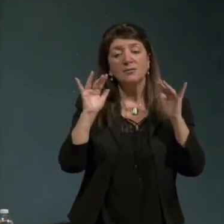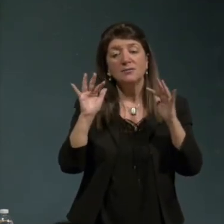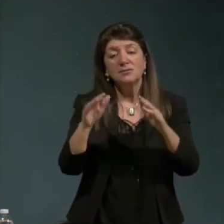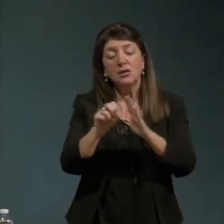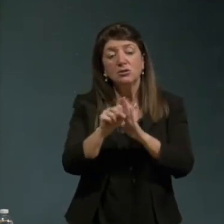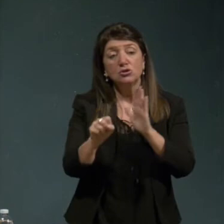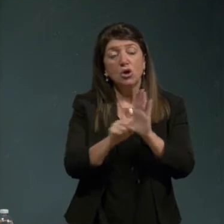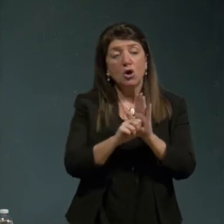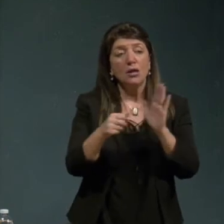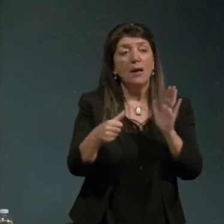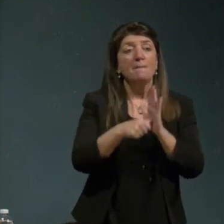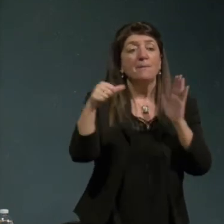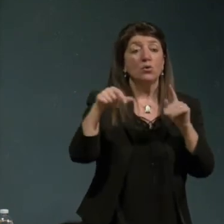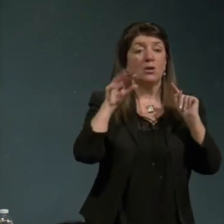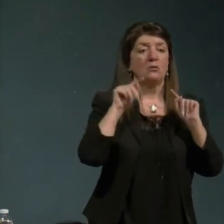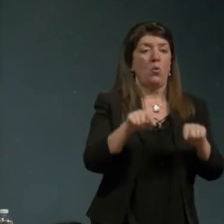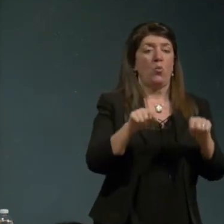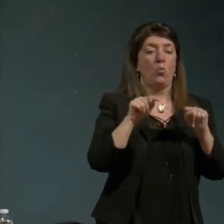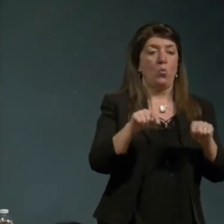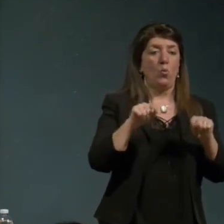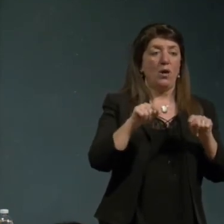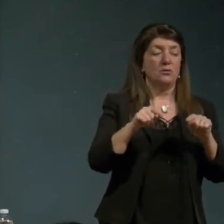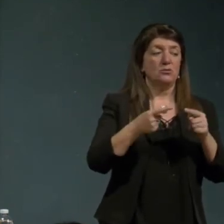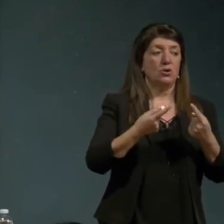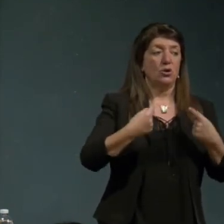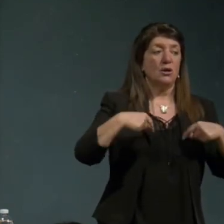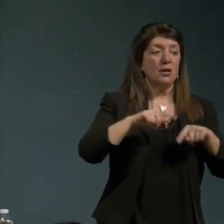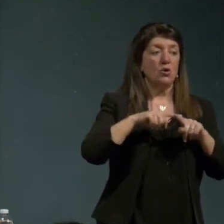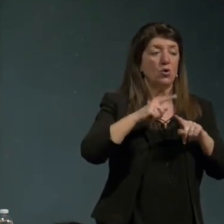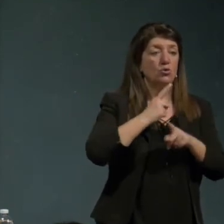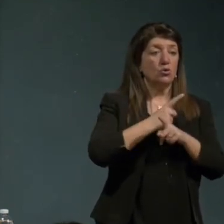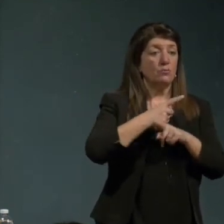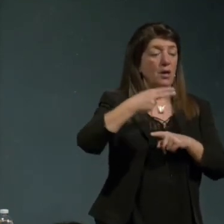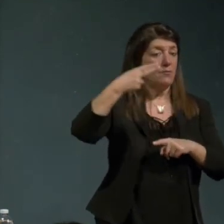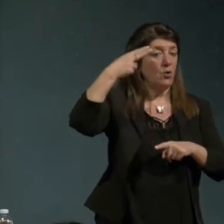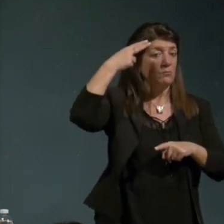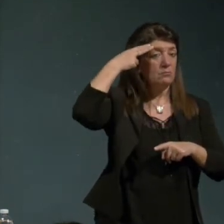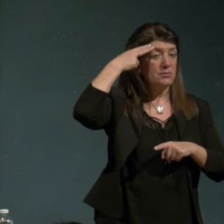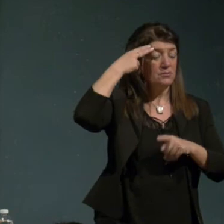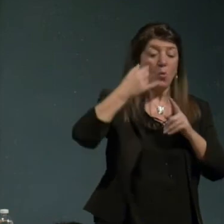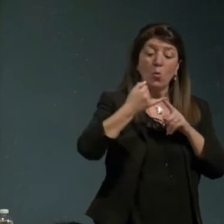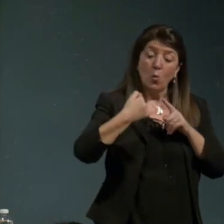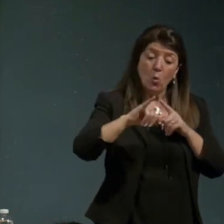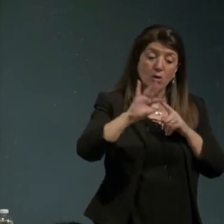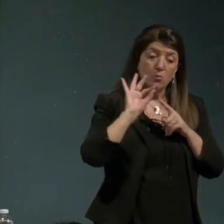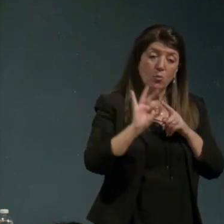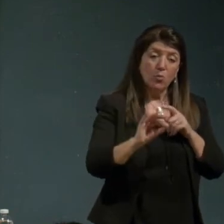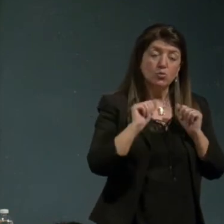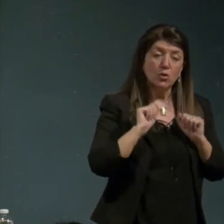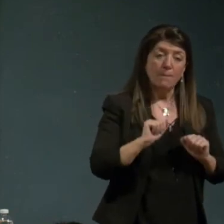pensare a partire di un nuovo pensiero è l'ultima cosa che posso